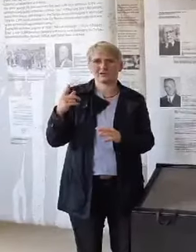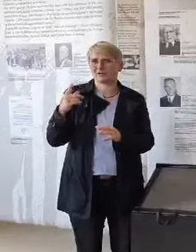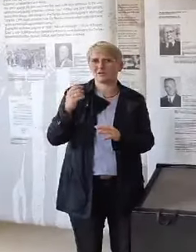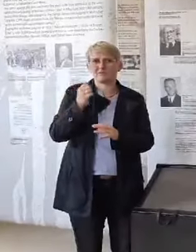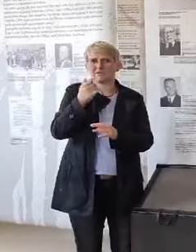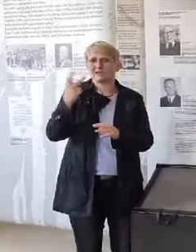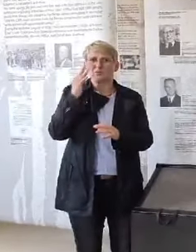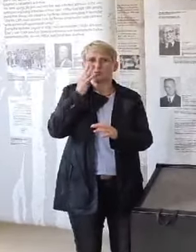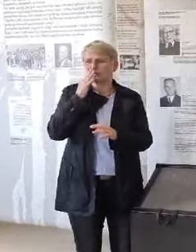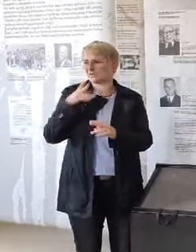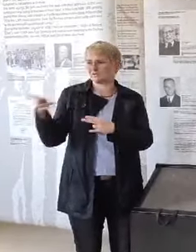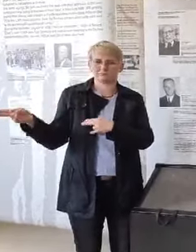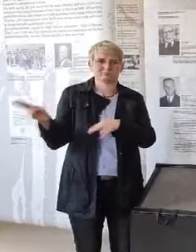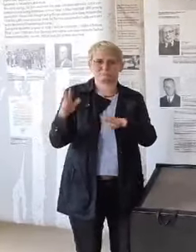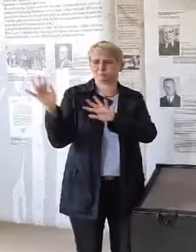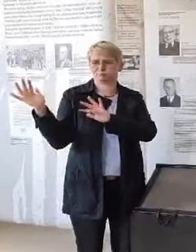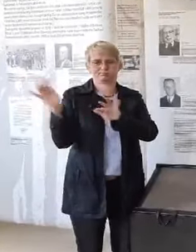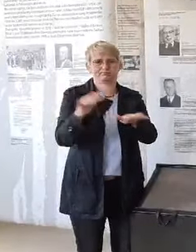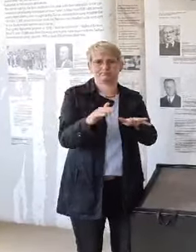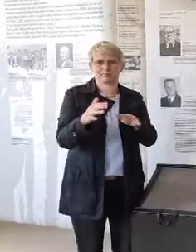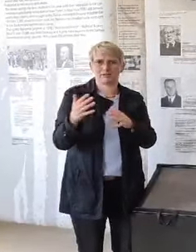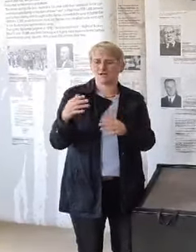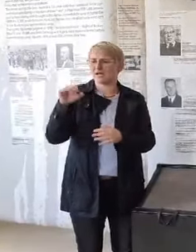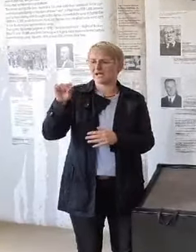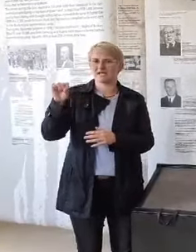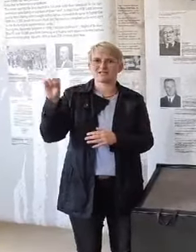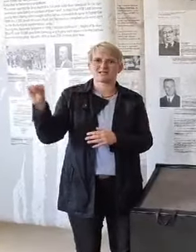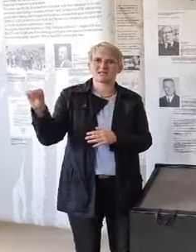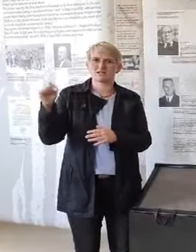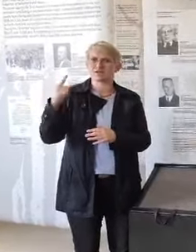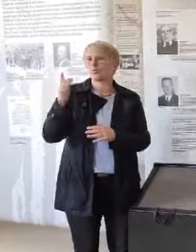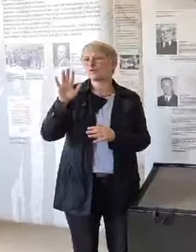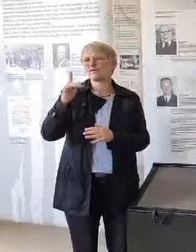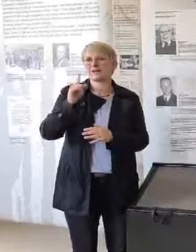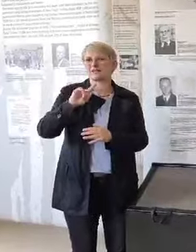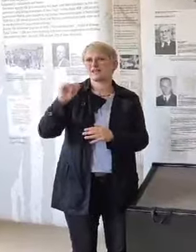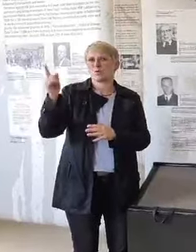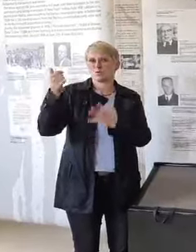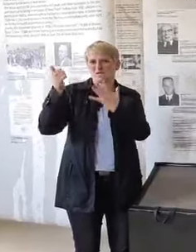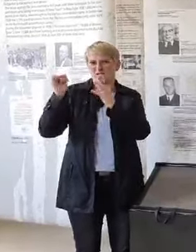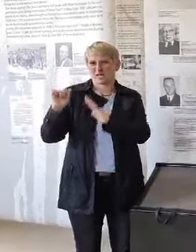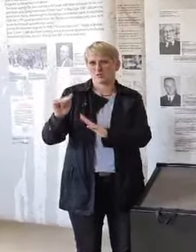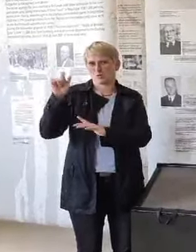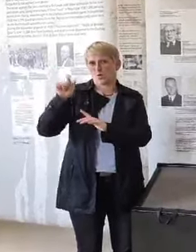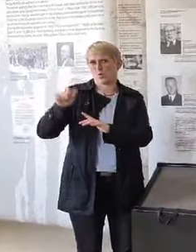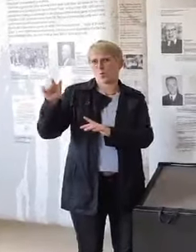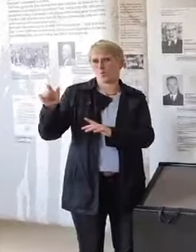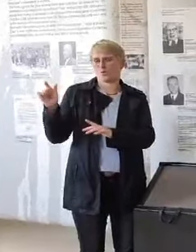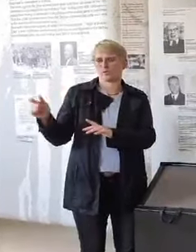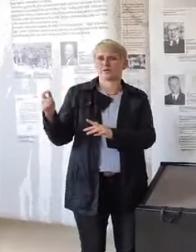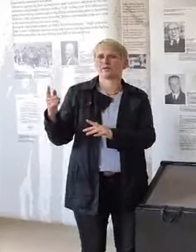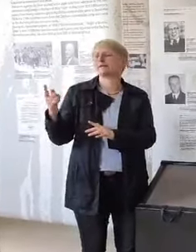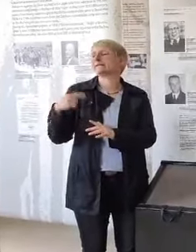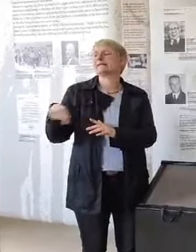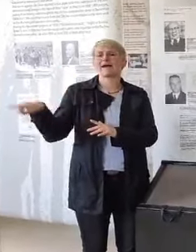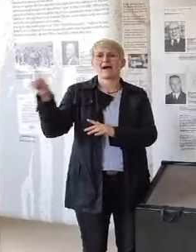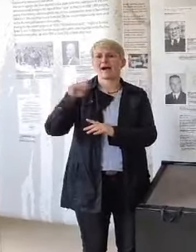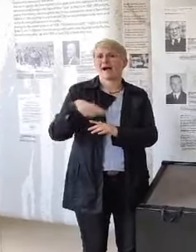Kapazität des SS-Lagers war um die 1600 SS-Leute, die sich aber natürlich nicht alle im inhaftierten